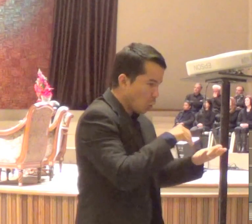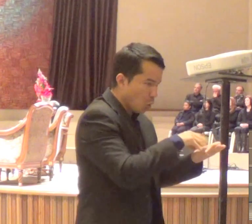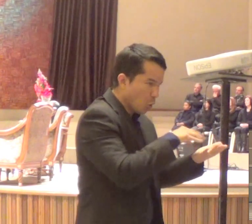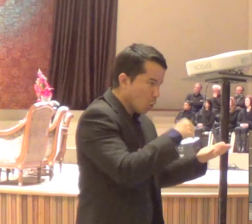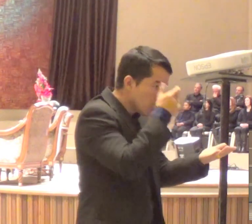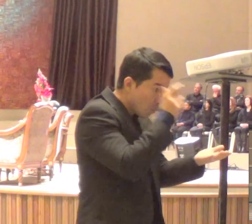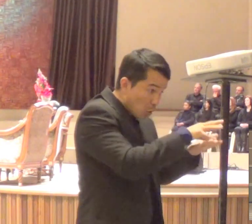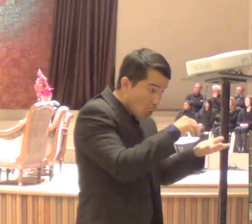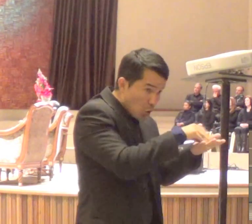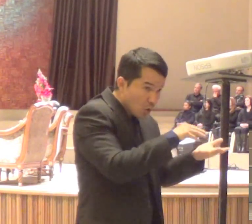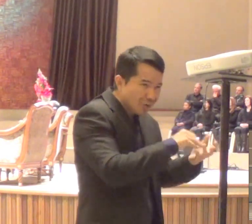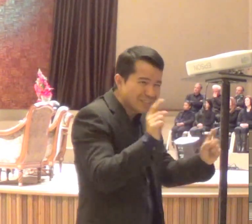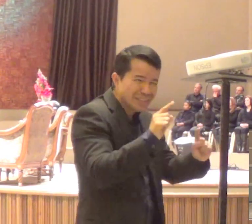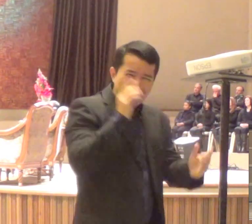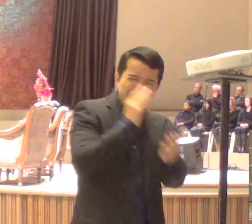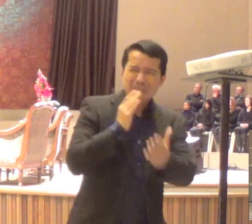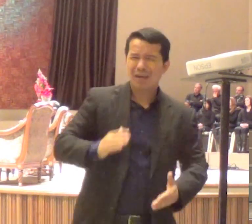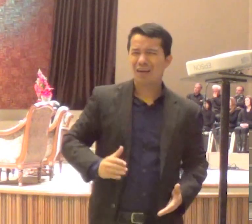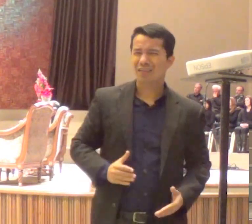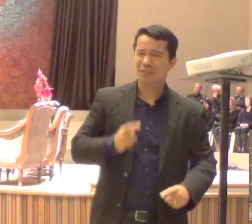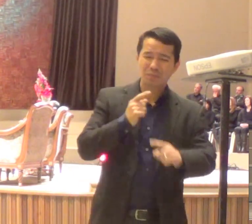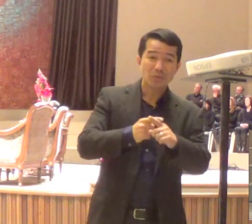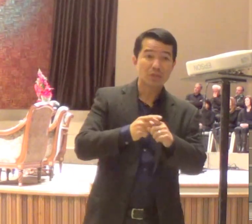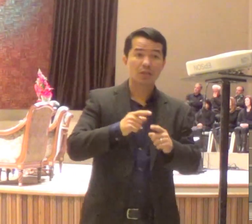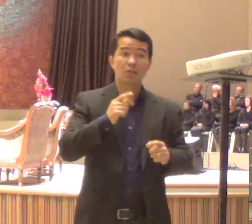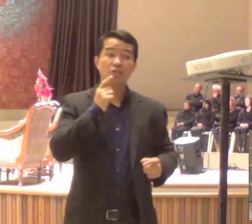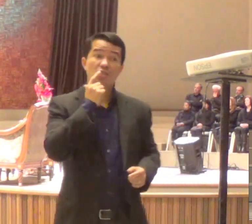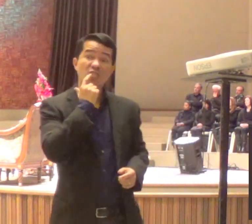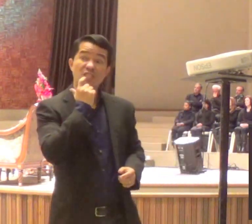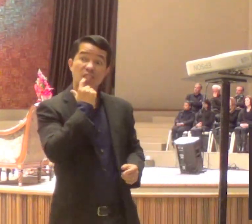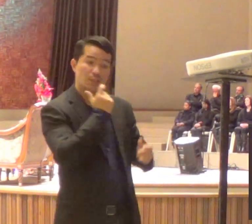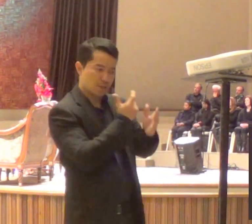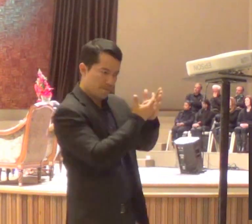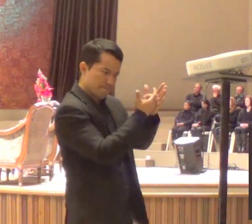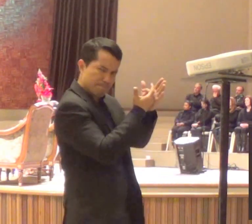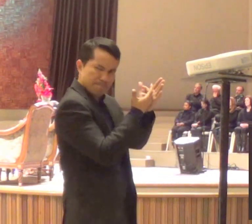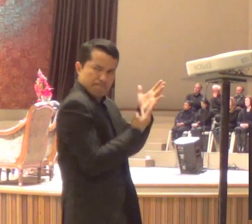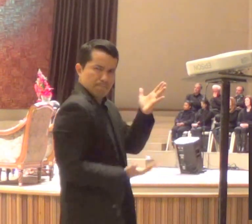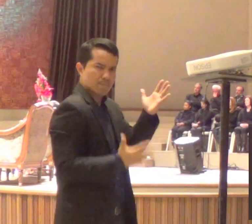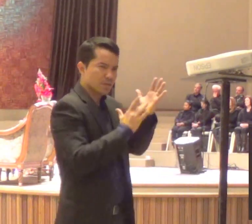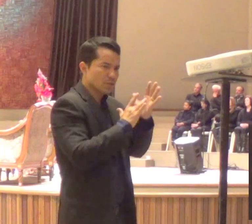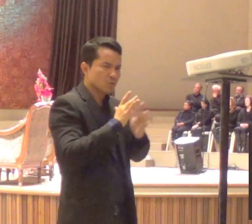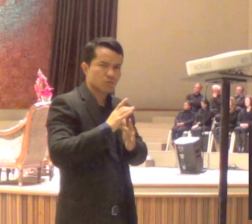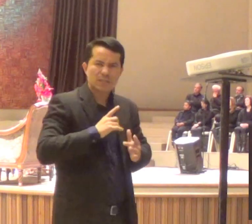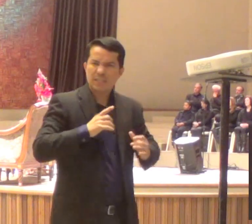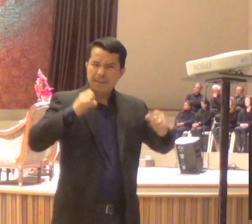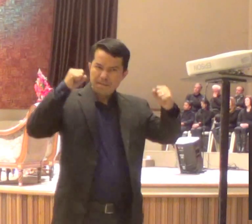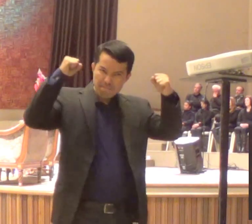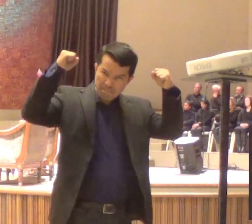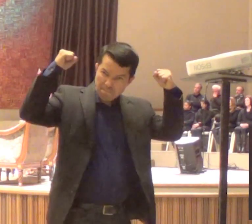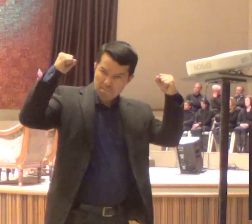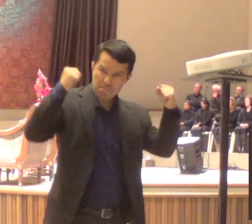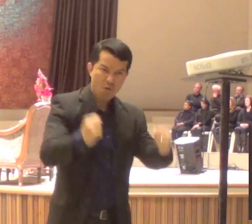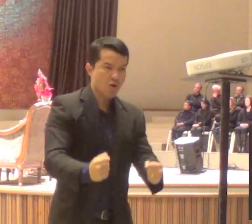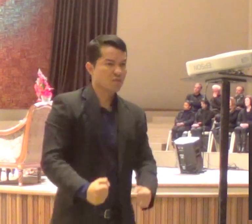há poder no sangue, que Ele verteu na cruz do Calvário, para romper esses acordos, e fazer